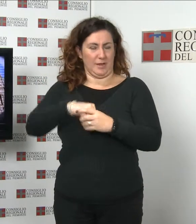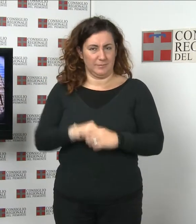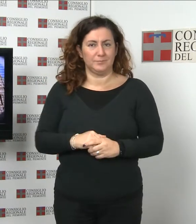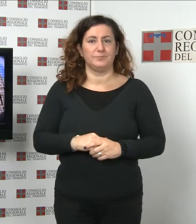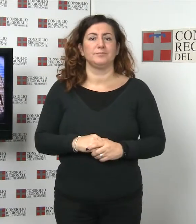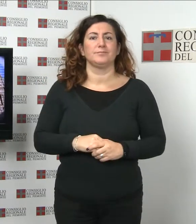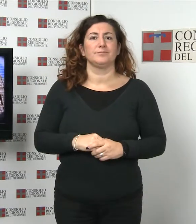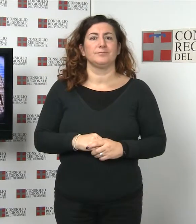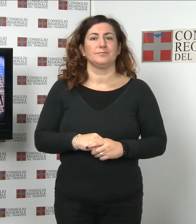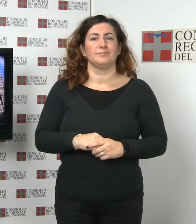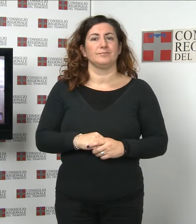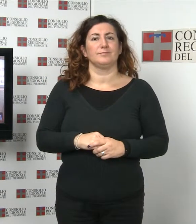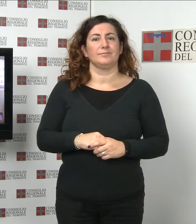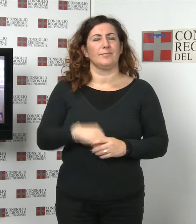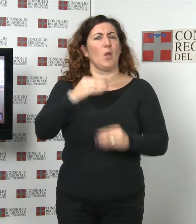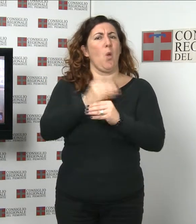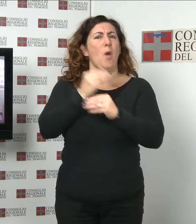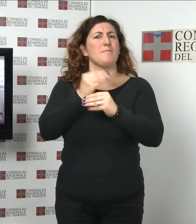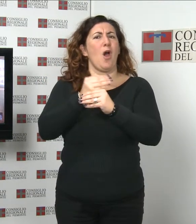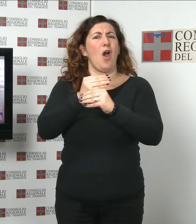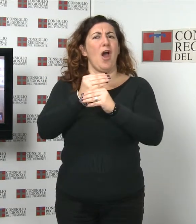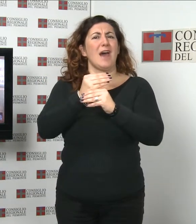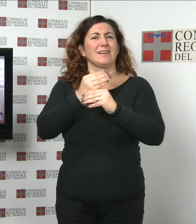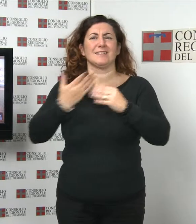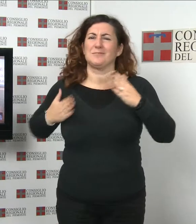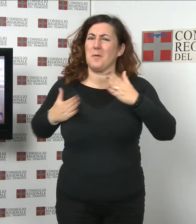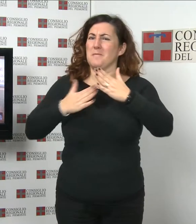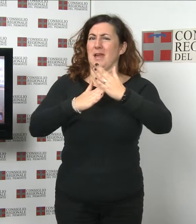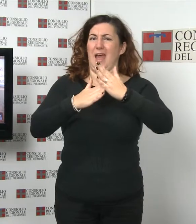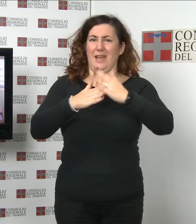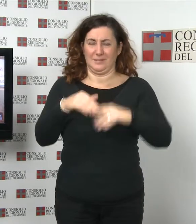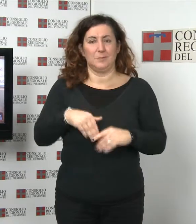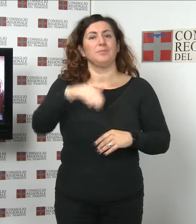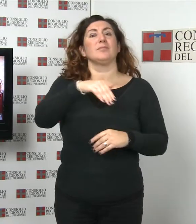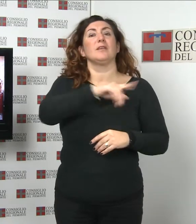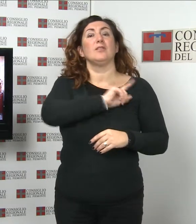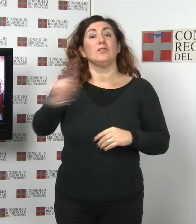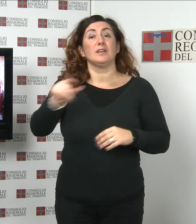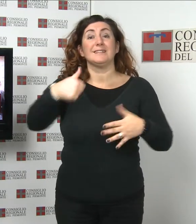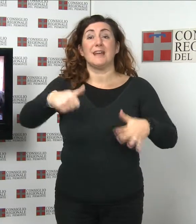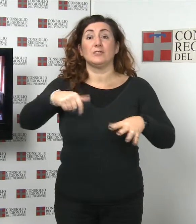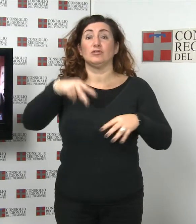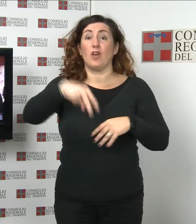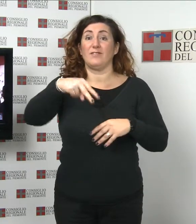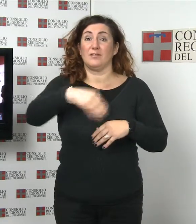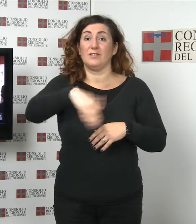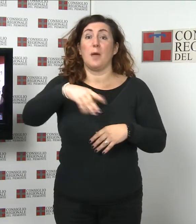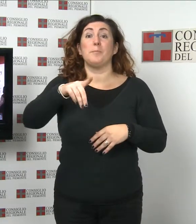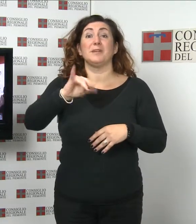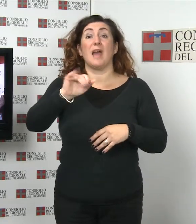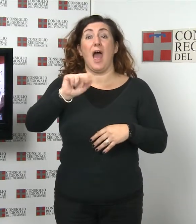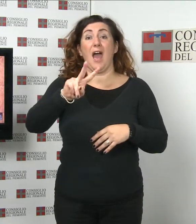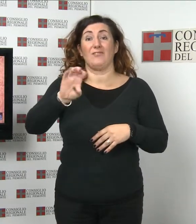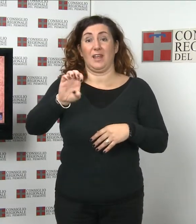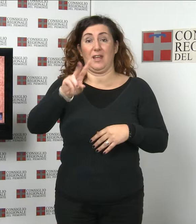sulla vetta dell'umorismo Fino a 16 novembre nella sede di Vie Piave 21 dell'Archivio di Stato di Torino è aperta la mostra